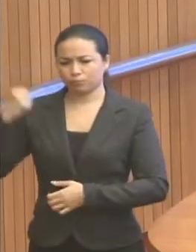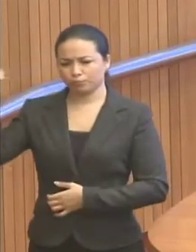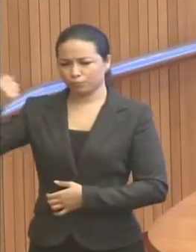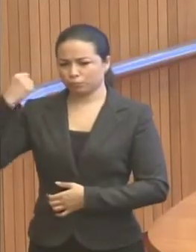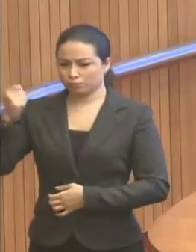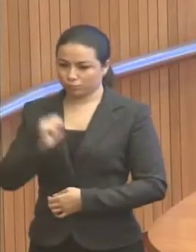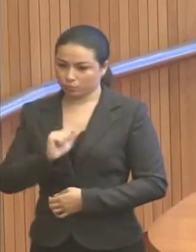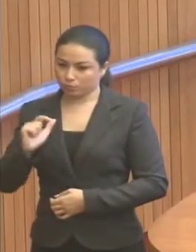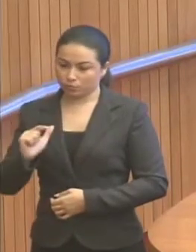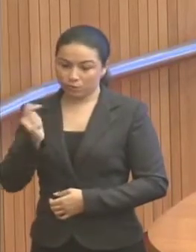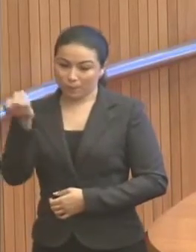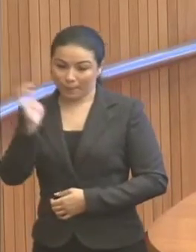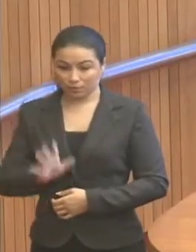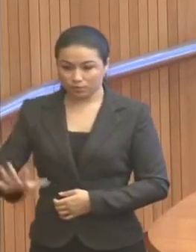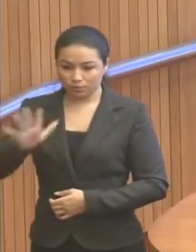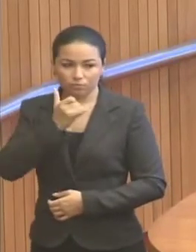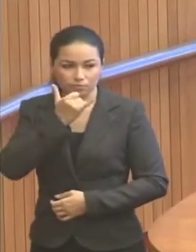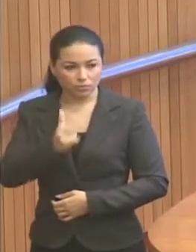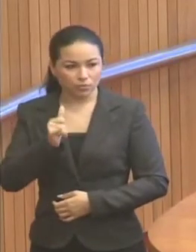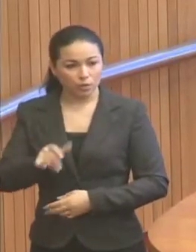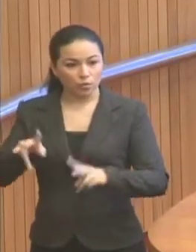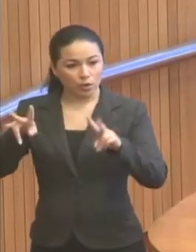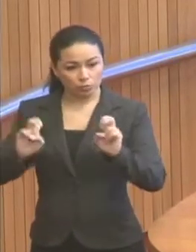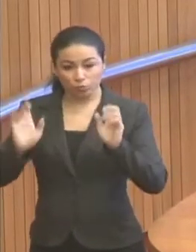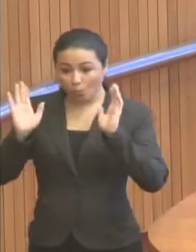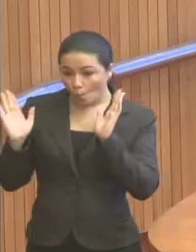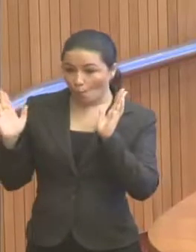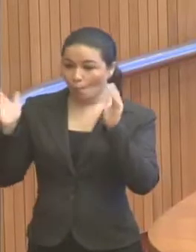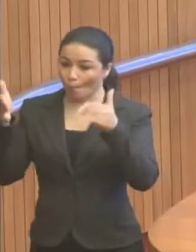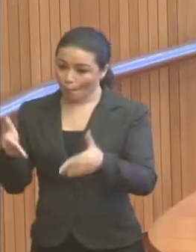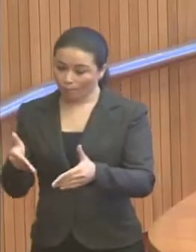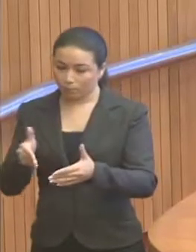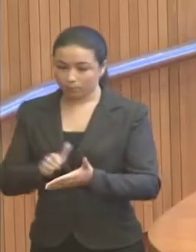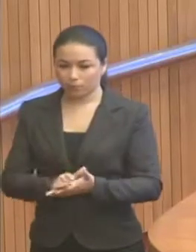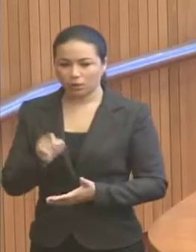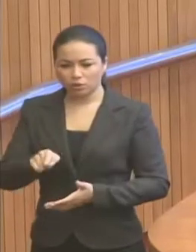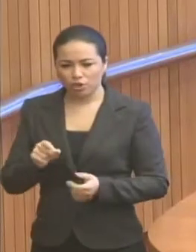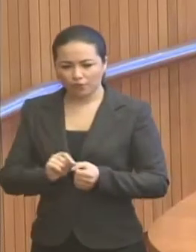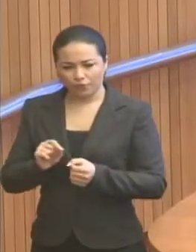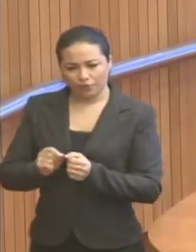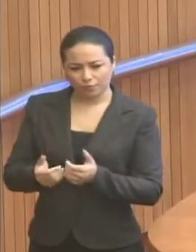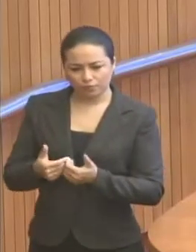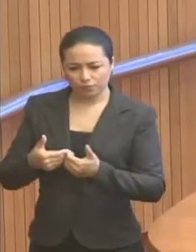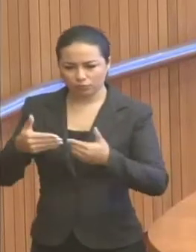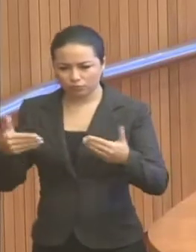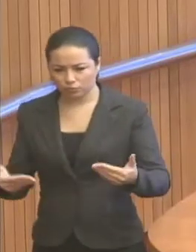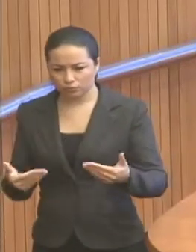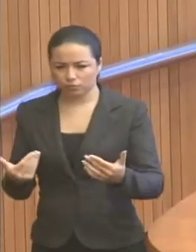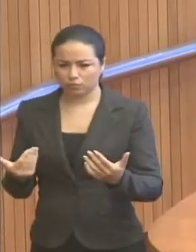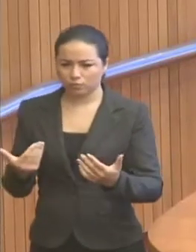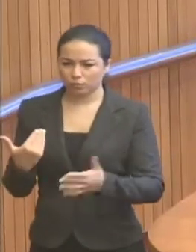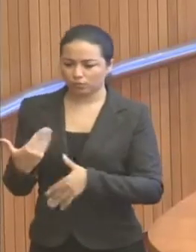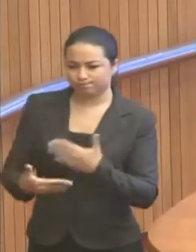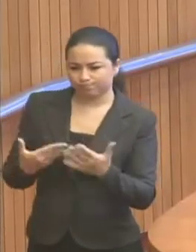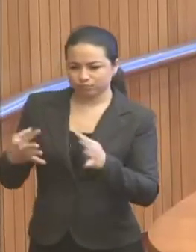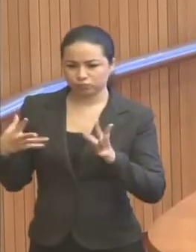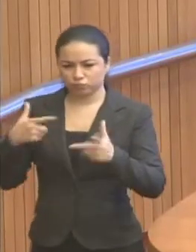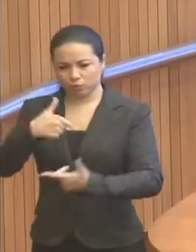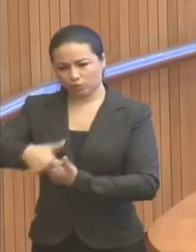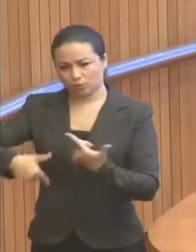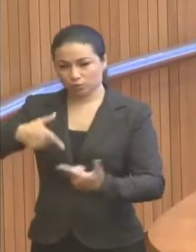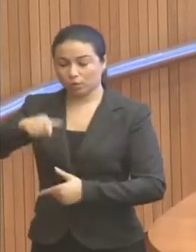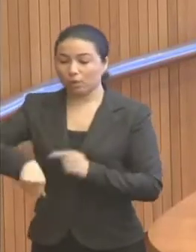país. E o ponto, o ponto que provocou, que desencadeou toda aquela luta,